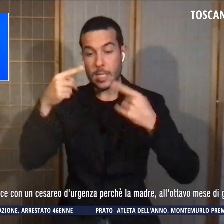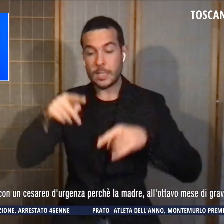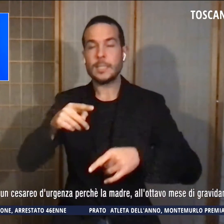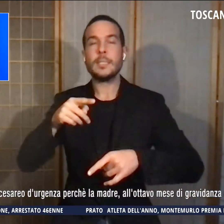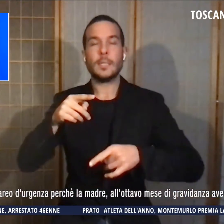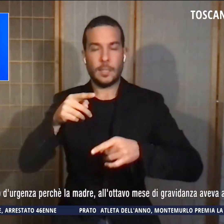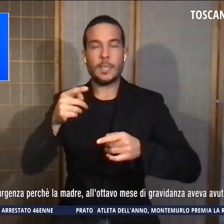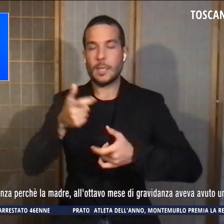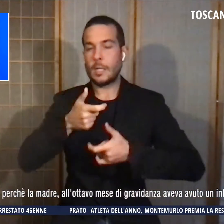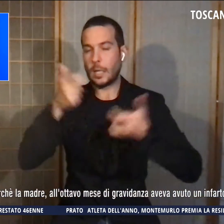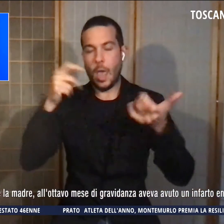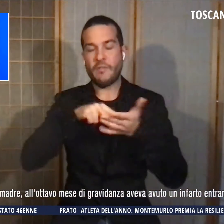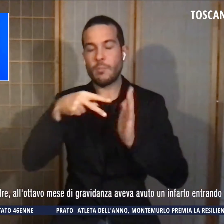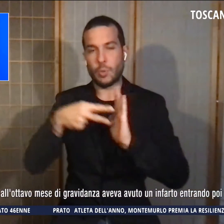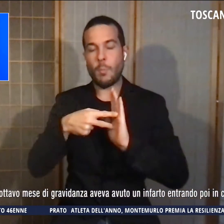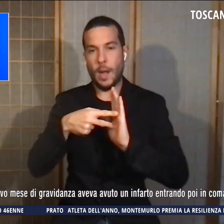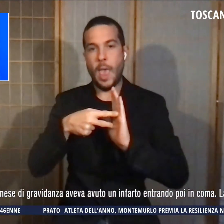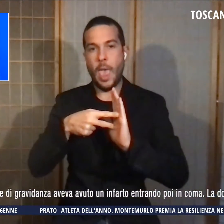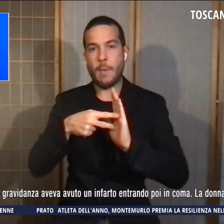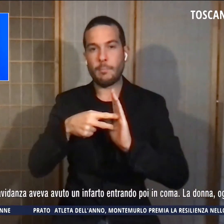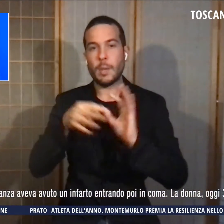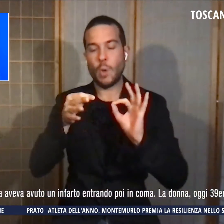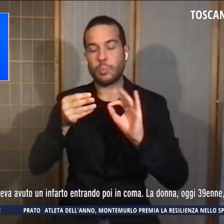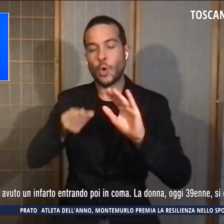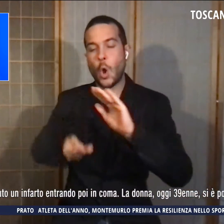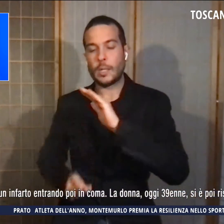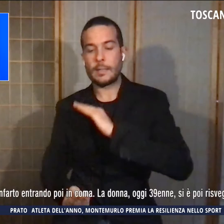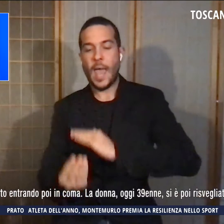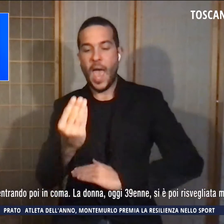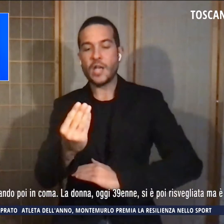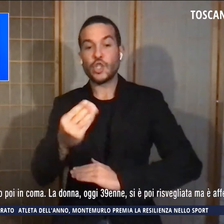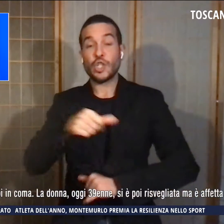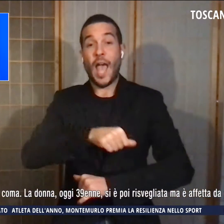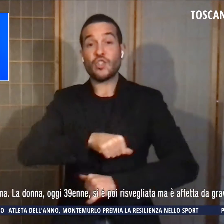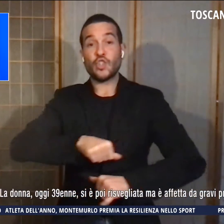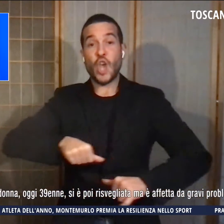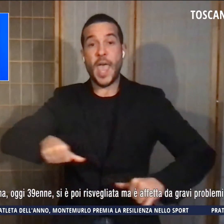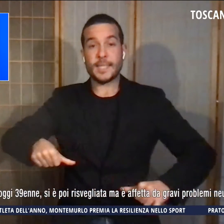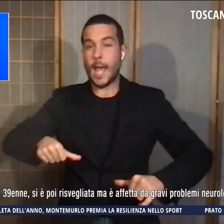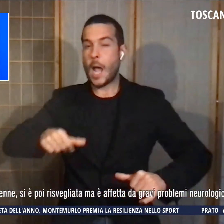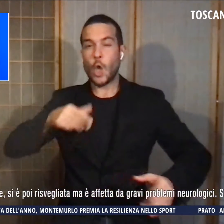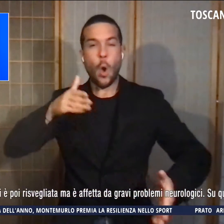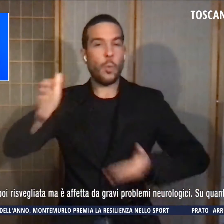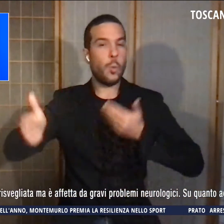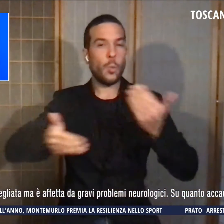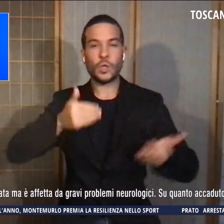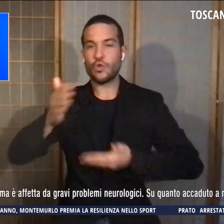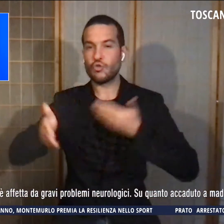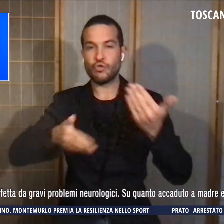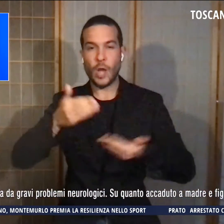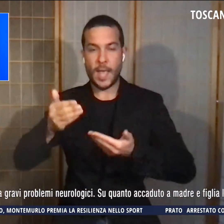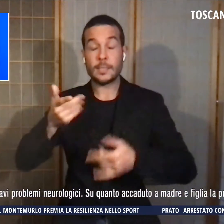nascita dopo essere venuta alla luce con un cesareo d'urgenza perché la madre all'ottavo mese di